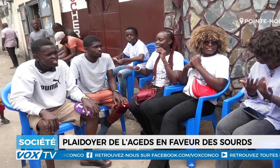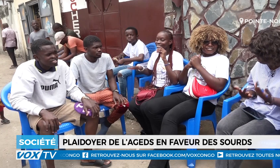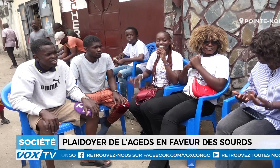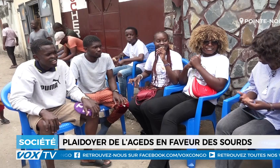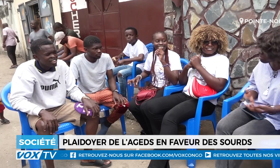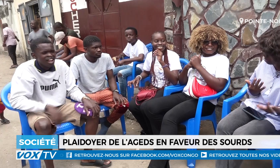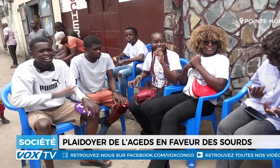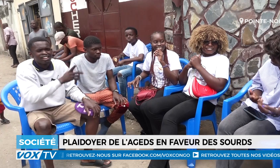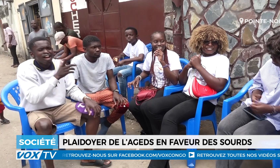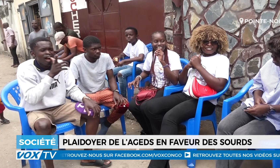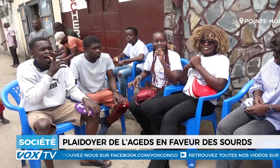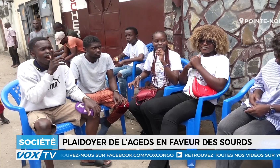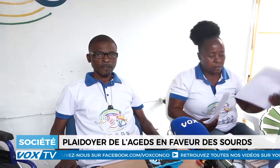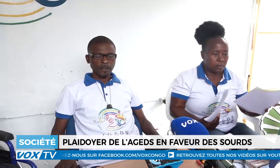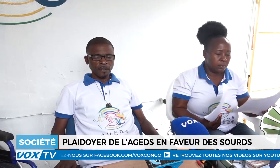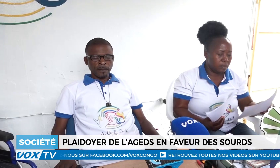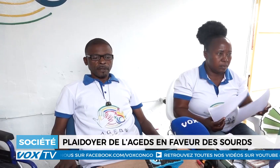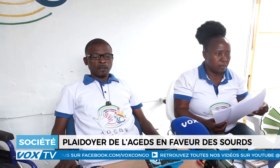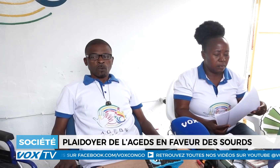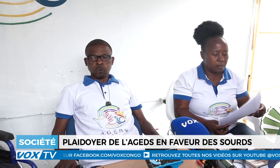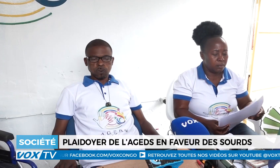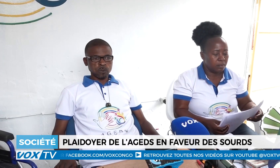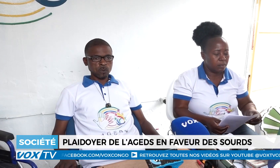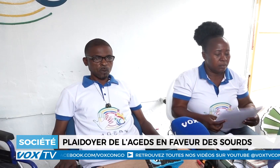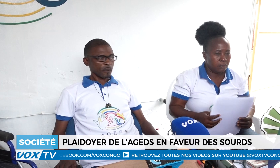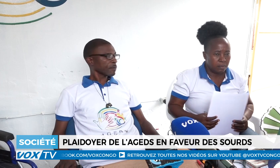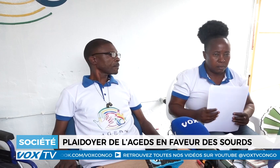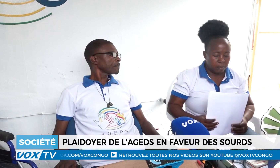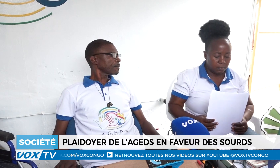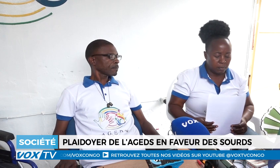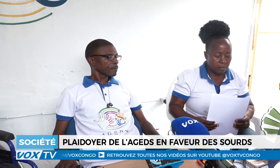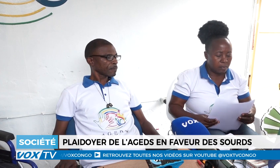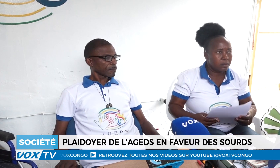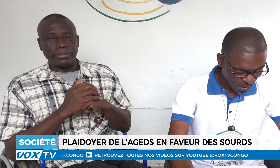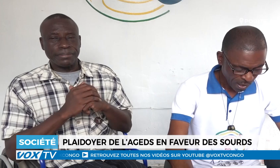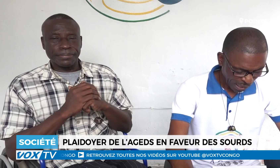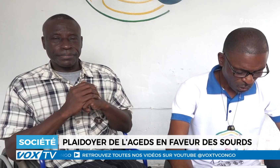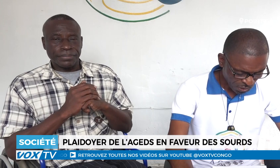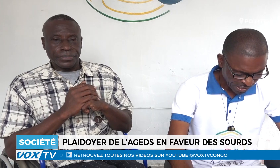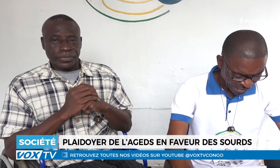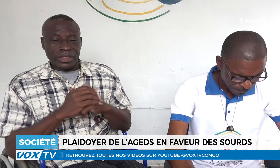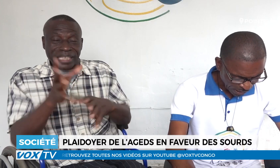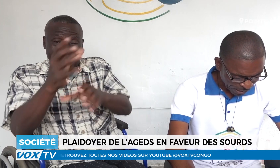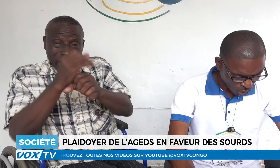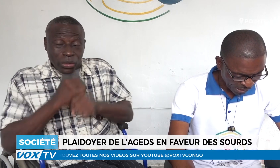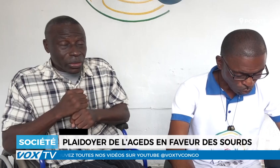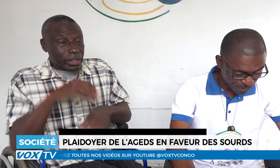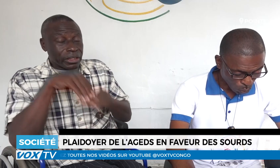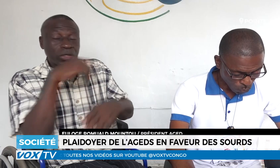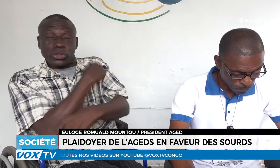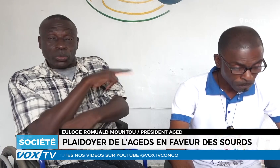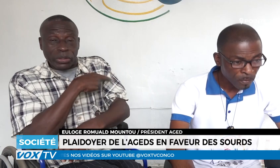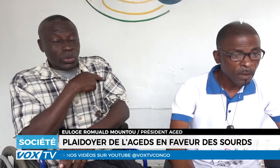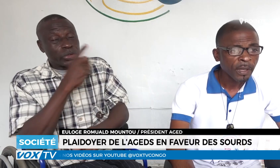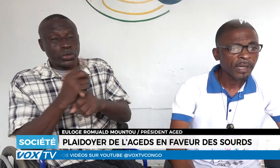Génération Égalité des Droits des Sourds s'emploie à garantir la dignité de cette catégorie sociale. L'accueil inadapté dans les